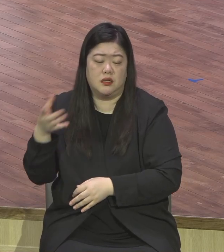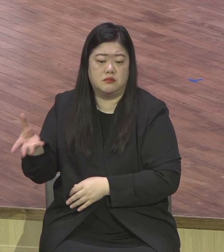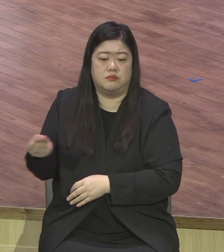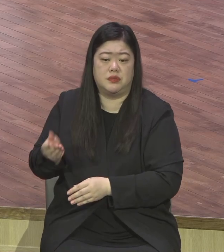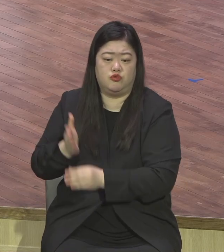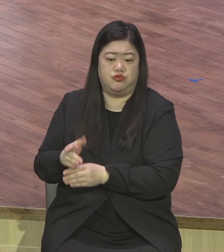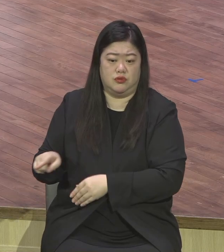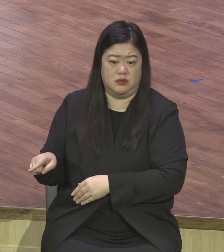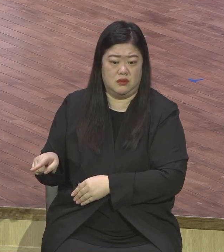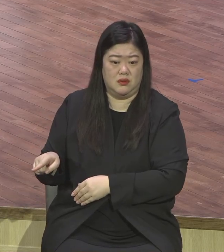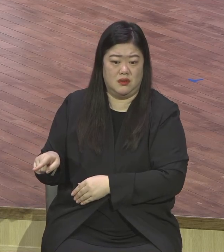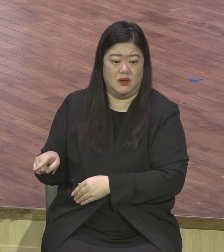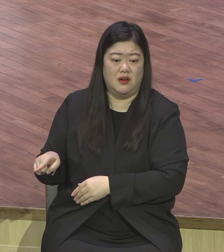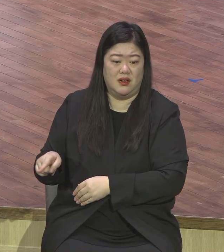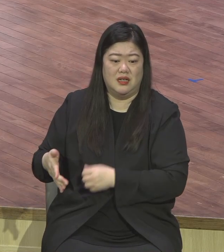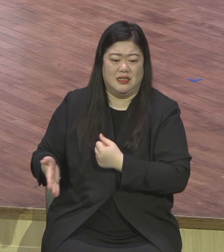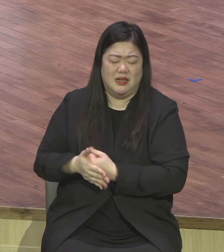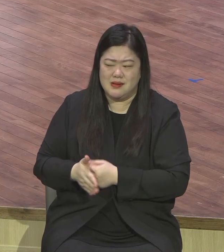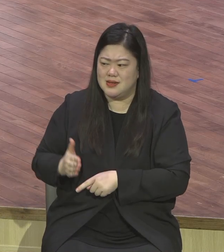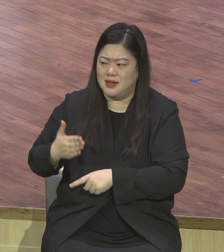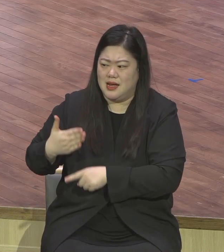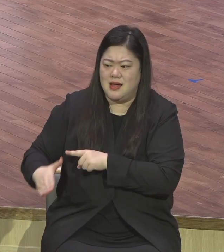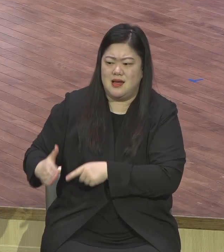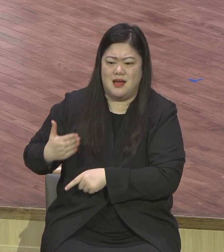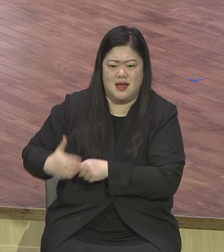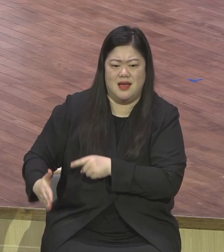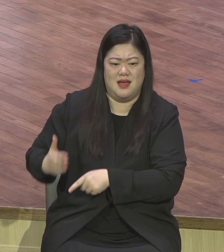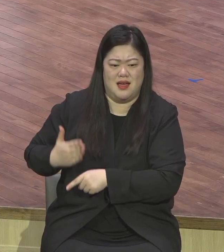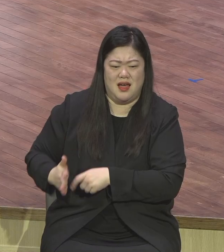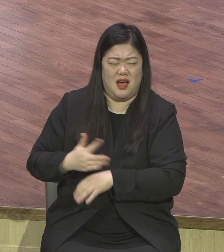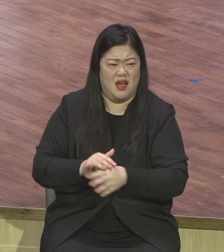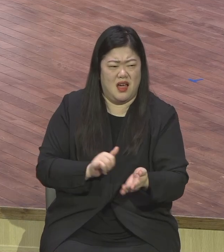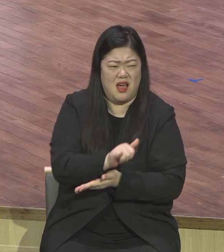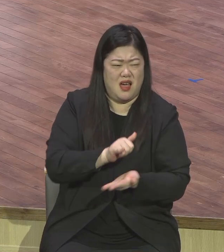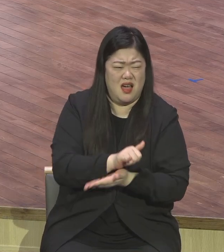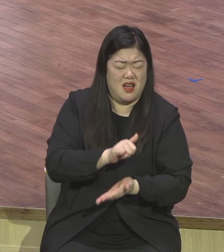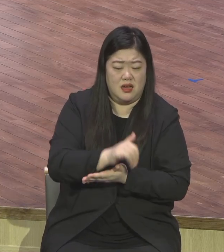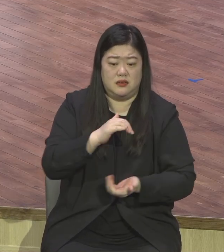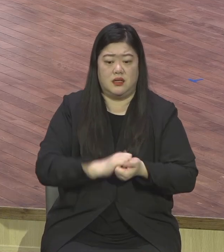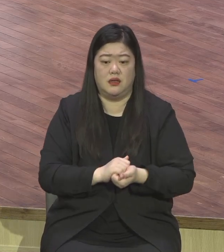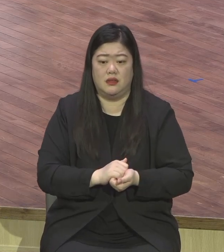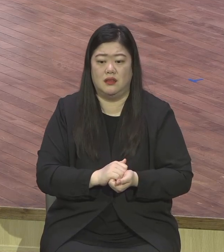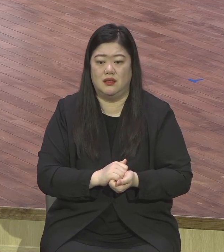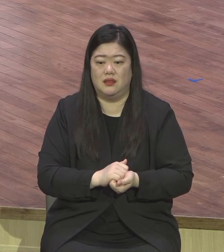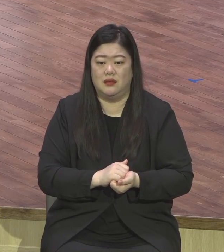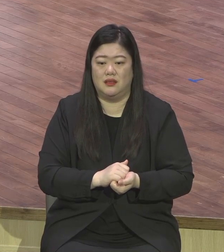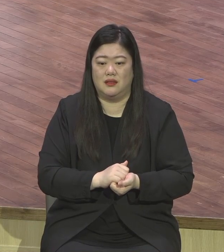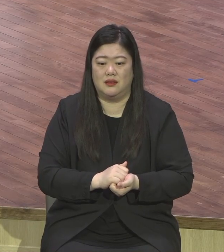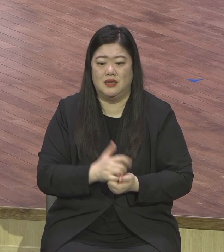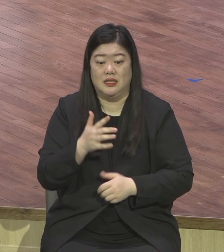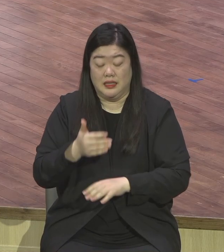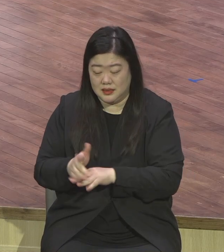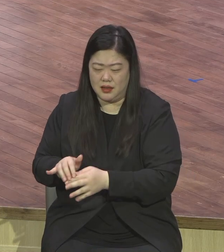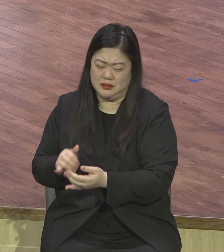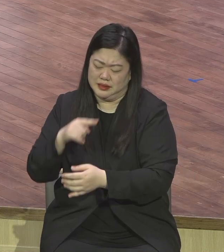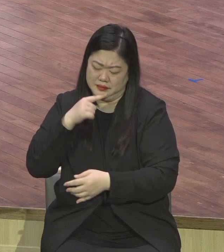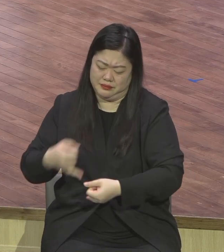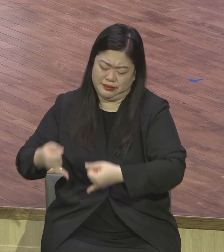이혼에 모든 지금 목사님들이 다 생명 걸고 하고 있는데 그들이 할 수 있는 모일 수 있는